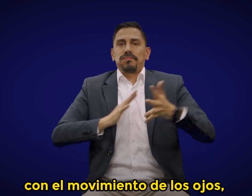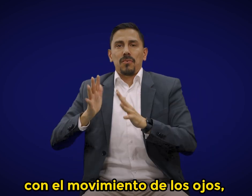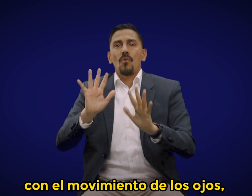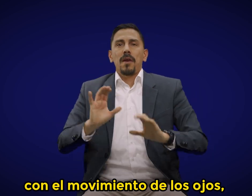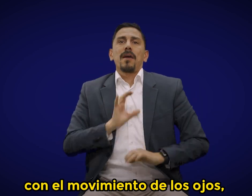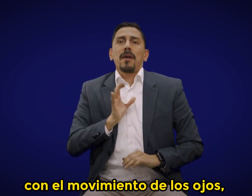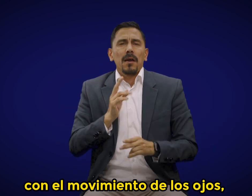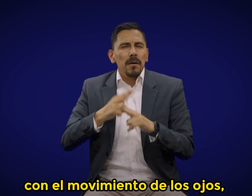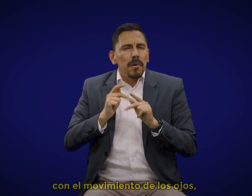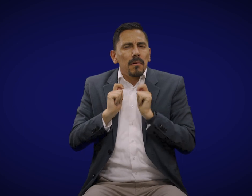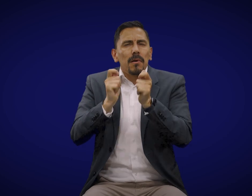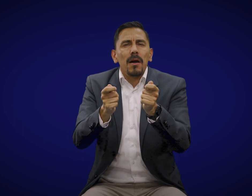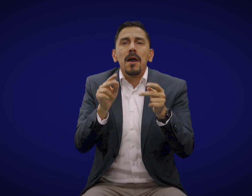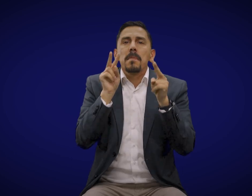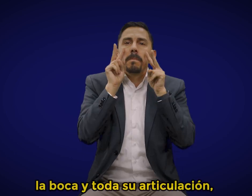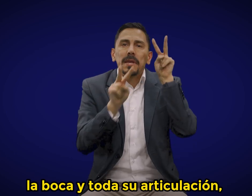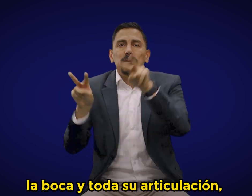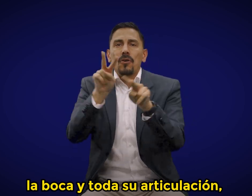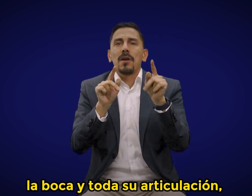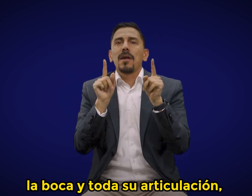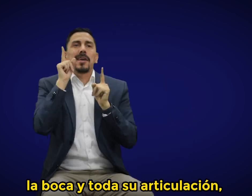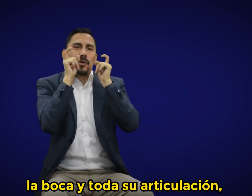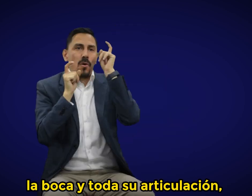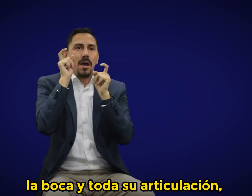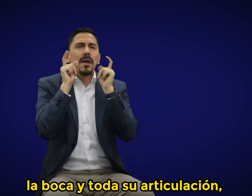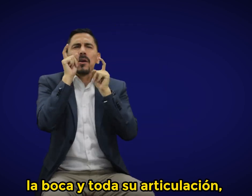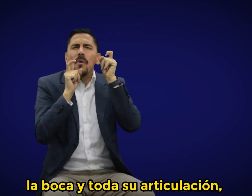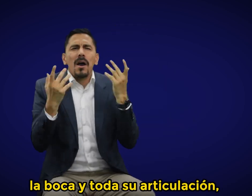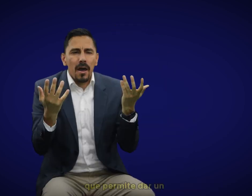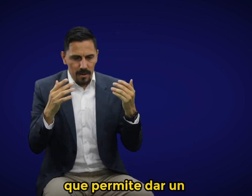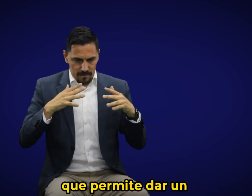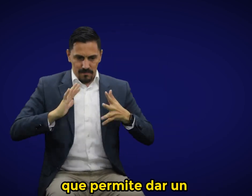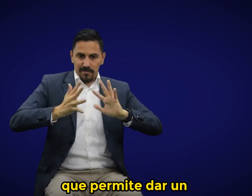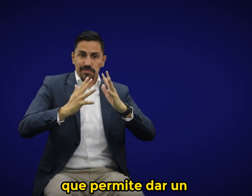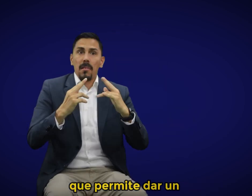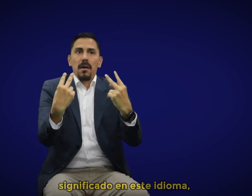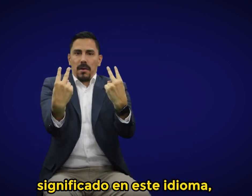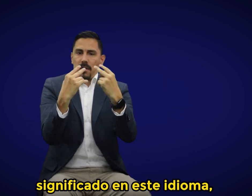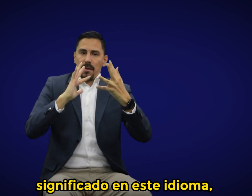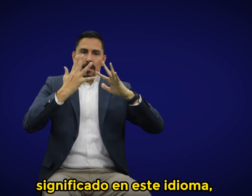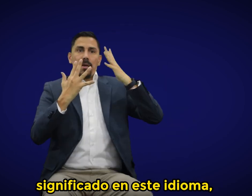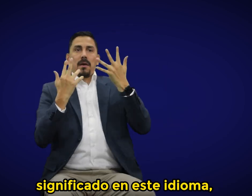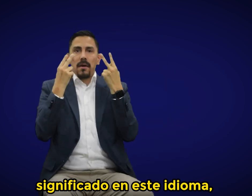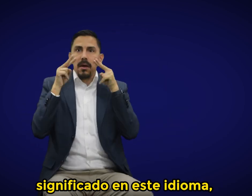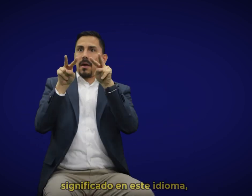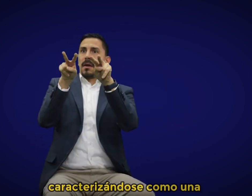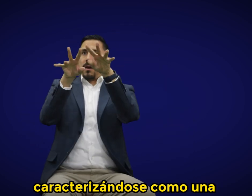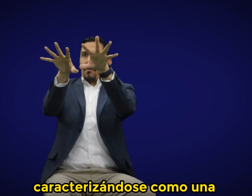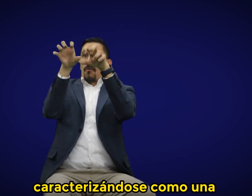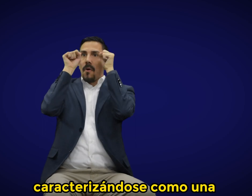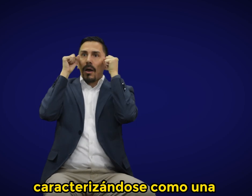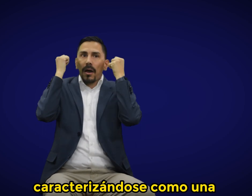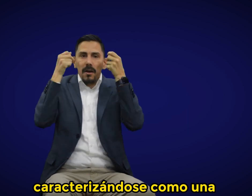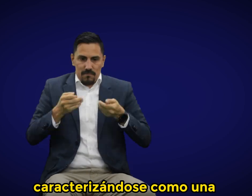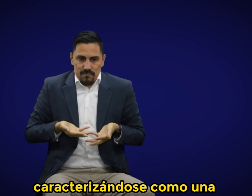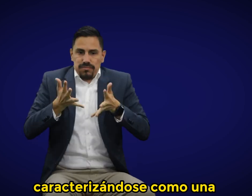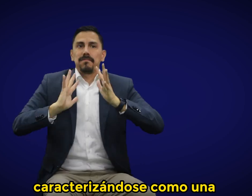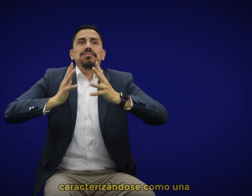movimiento de los ojos, la boca y toda su articulación que permite dar un significado en este idioma, caracterizándose como una